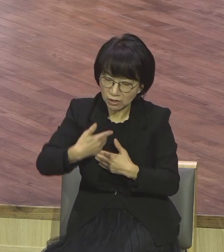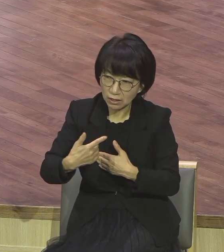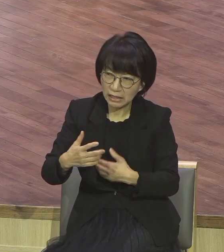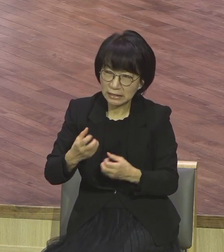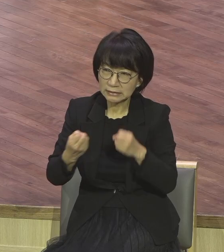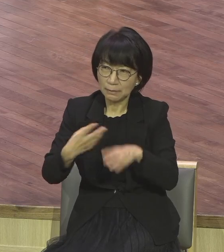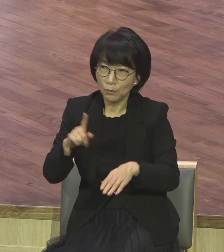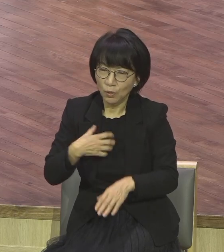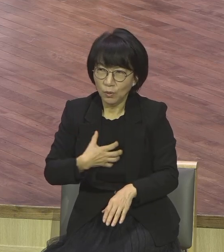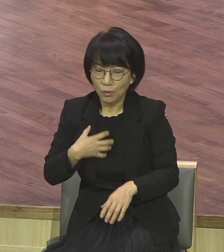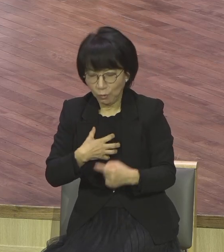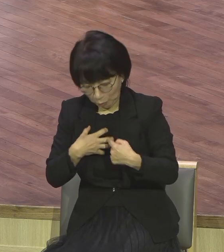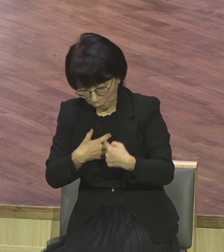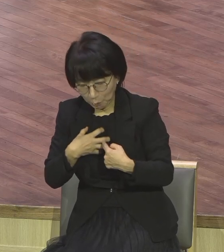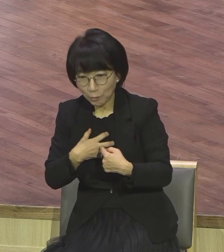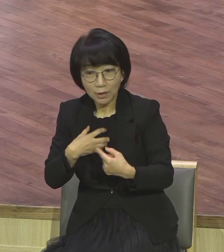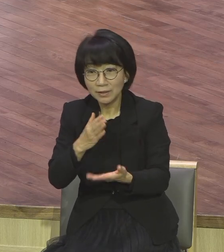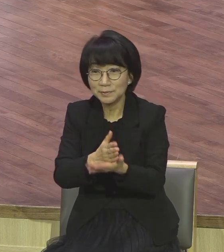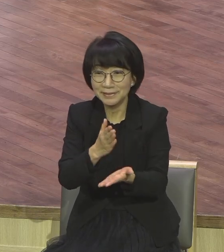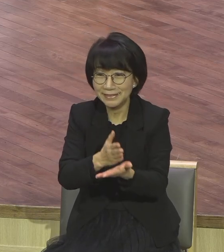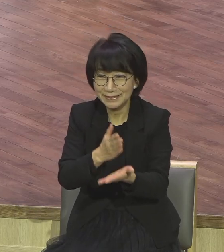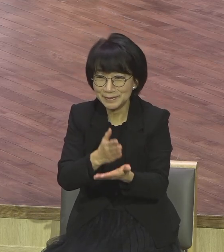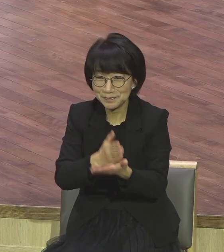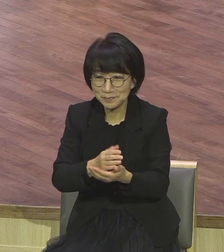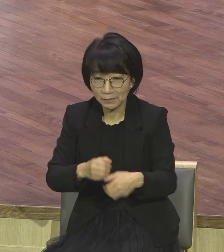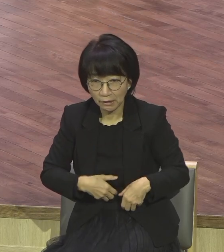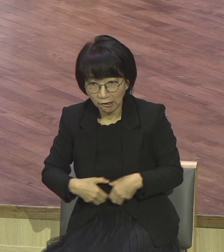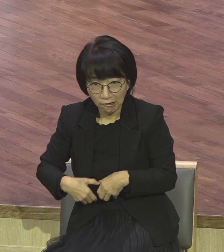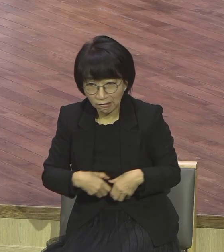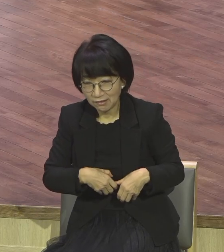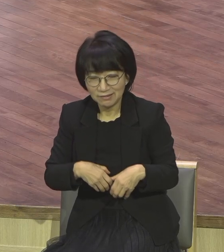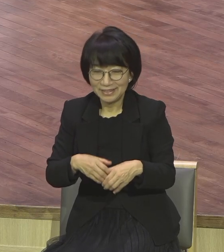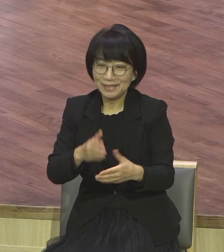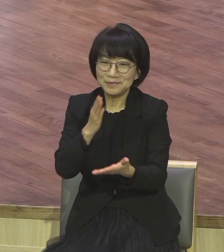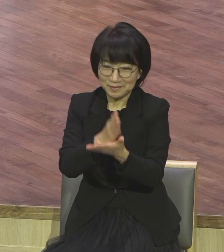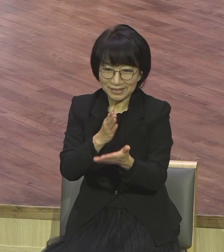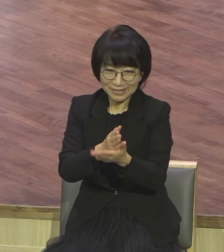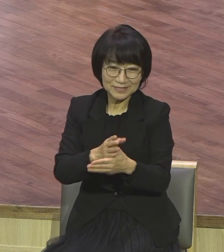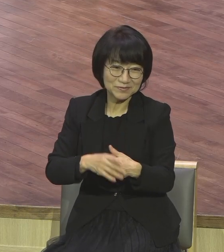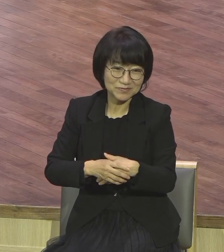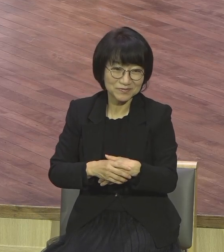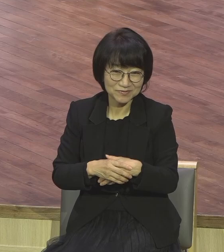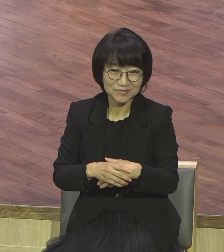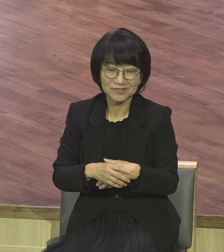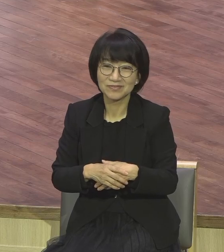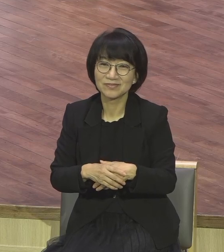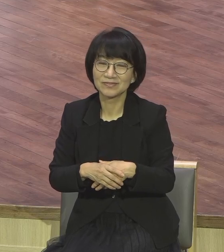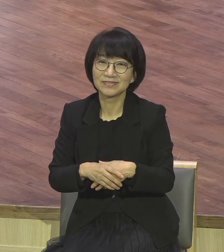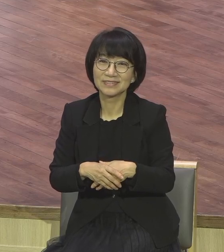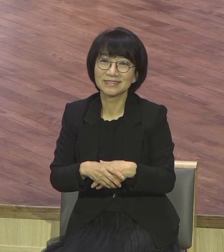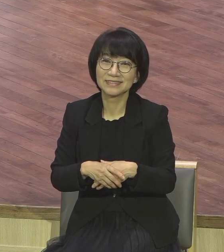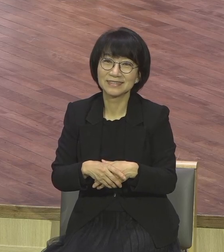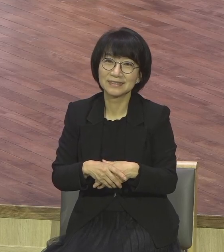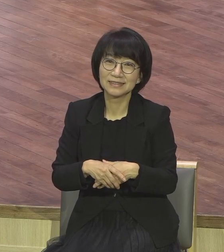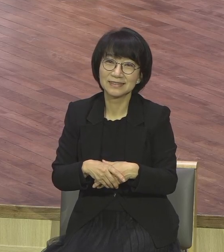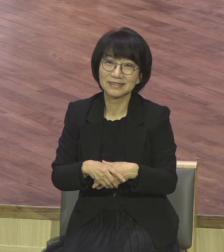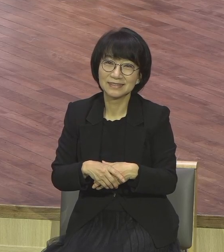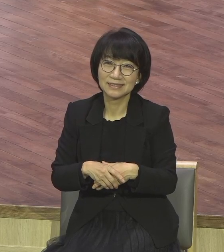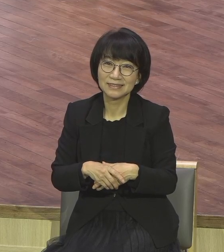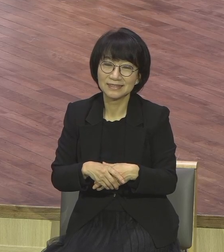이래저래 다 계산해 보니까 못 가는 거예요 겁이 났어요 누가 다른 방을 제일 못하냐 그냥 강남